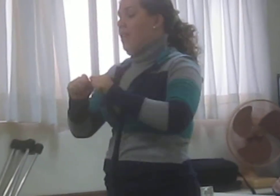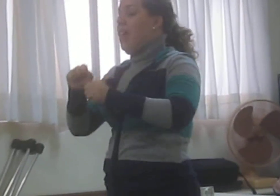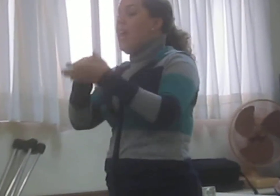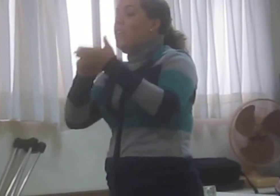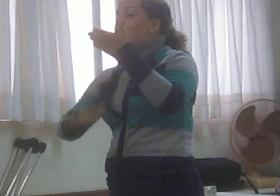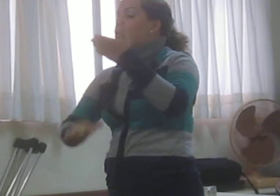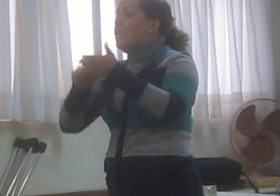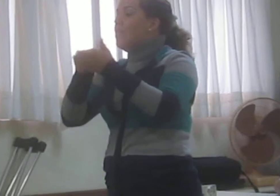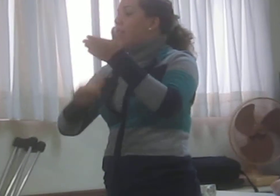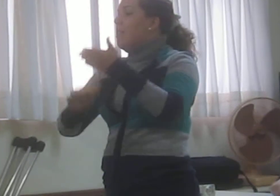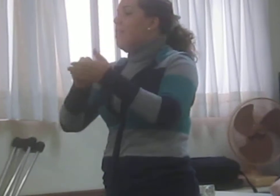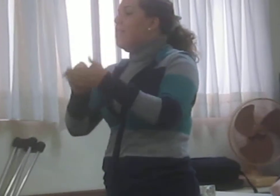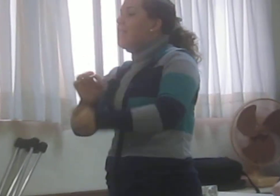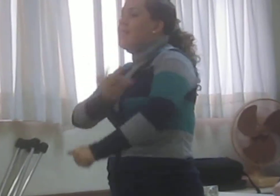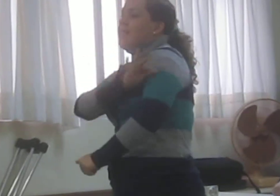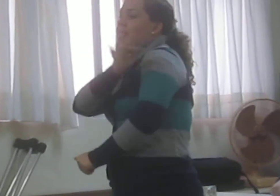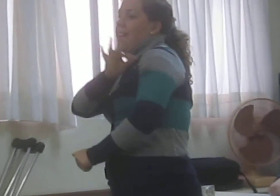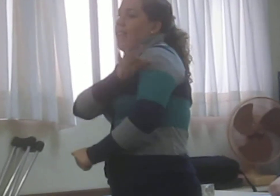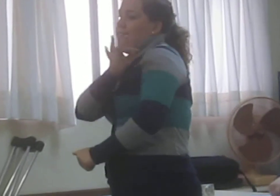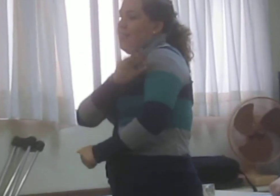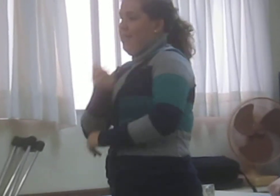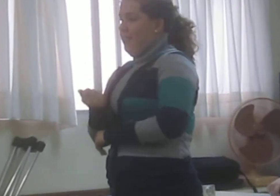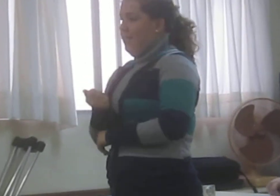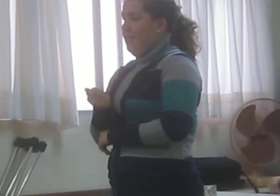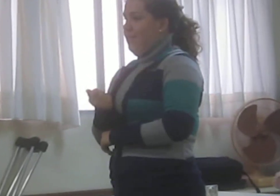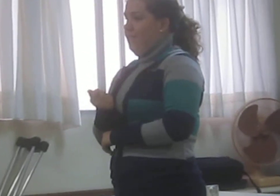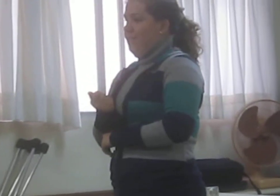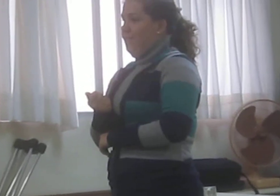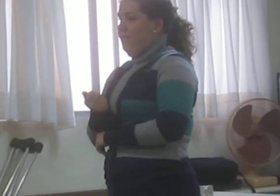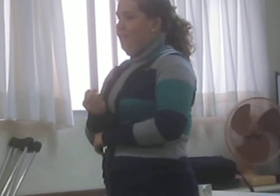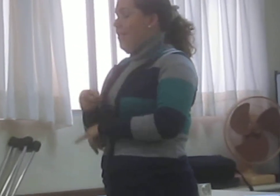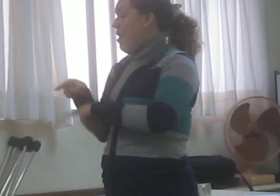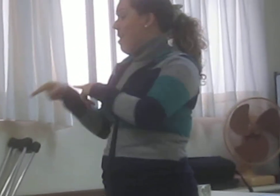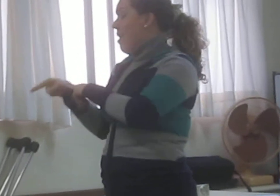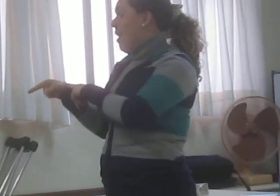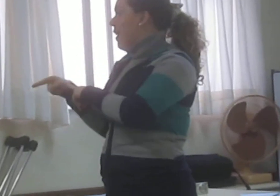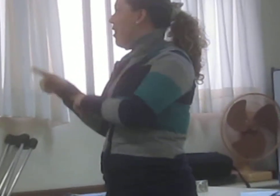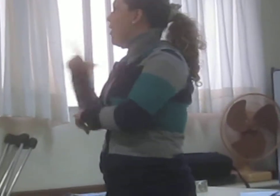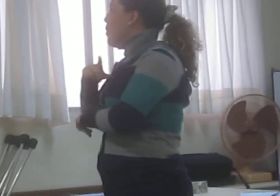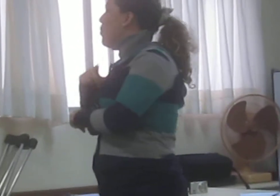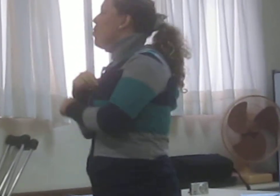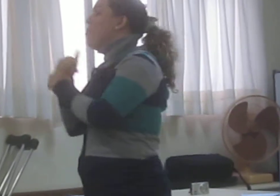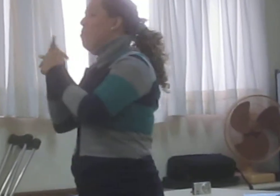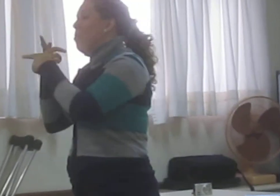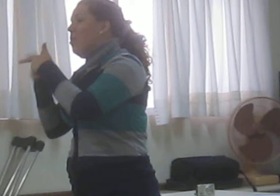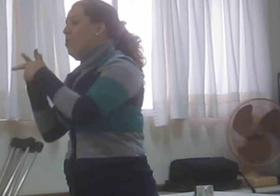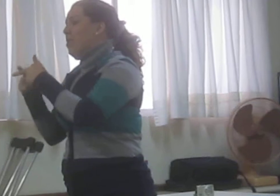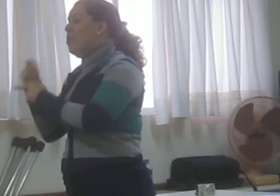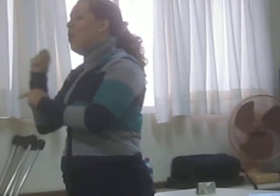ter a questão da certificação, só que aqui a gente bate com a legislação. Então,